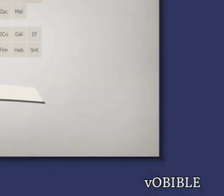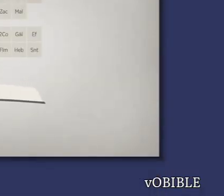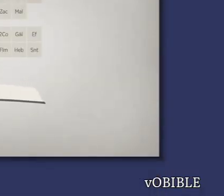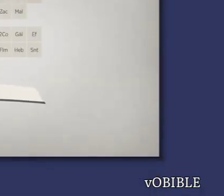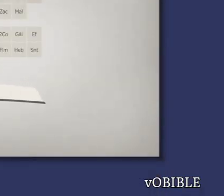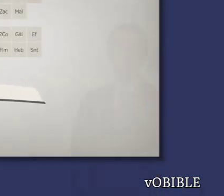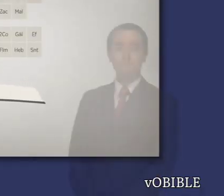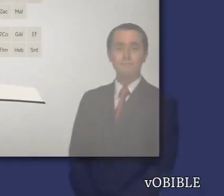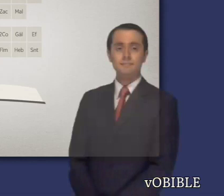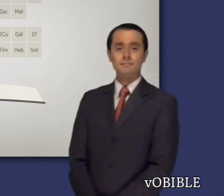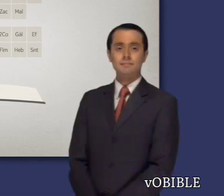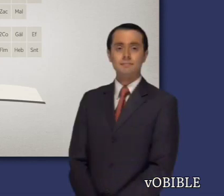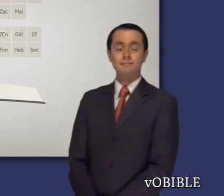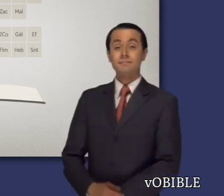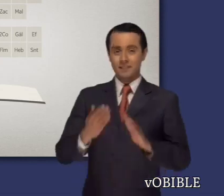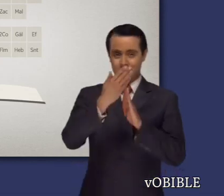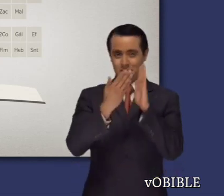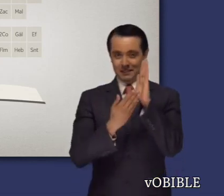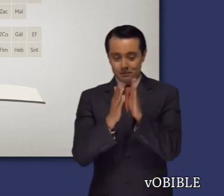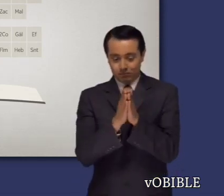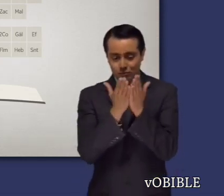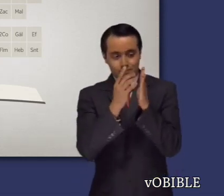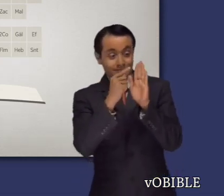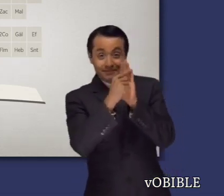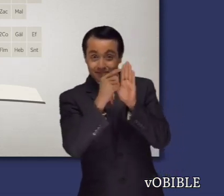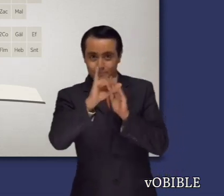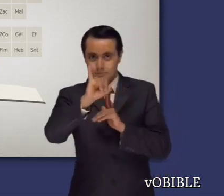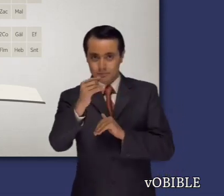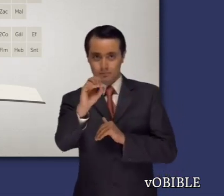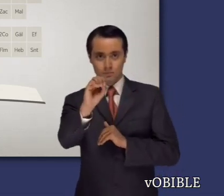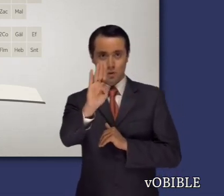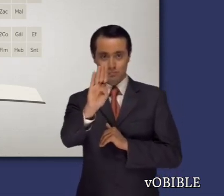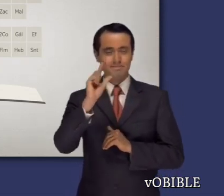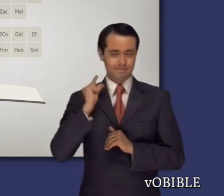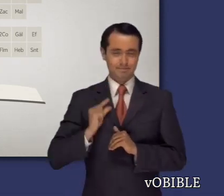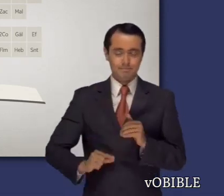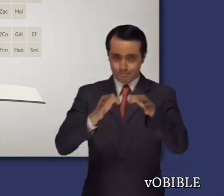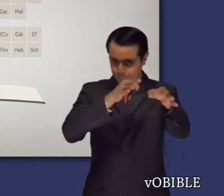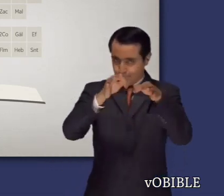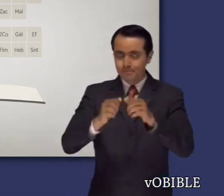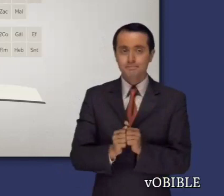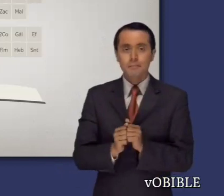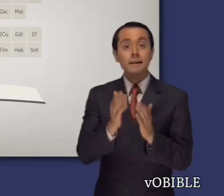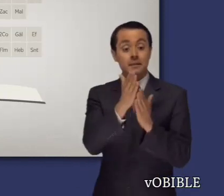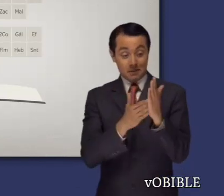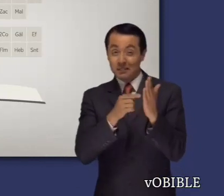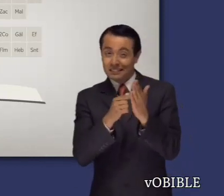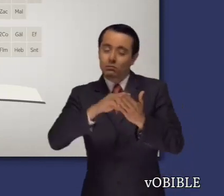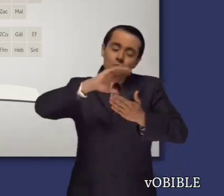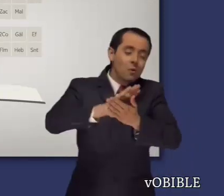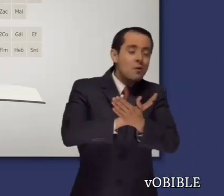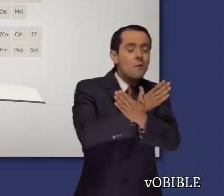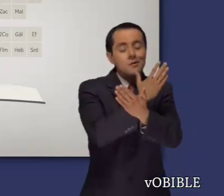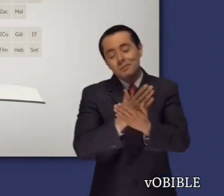Información sobre el libro de Job Job forma parte de los cinco libros poéticos de la Biblia, y es